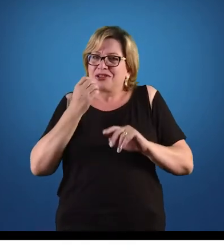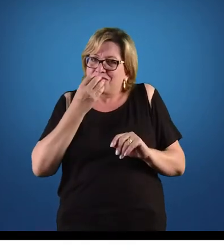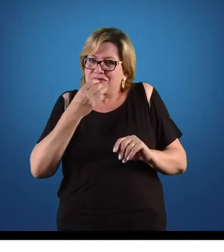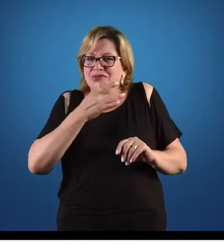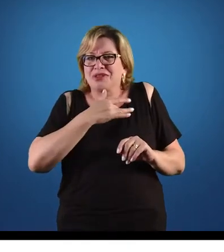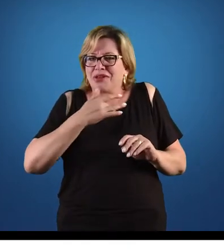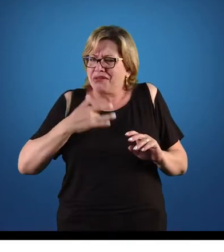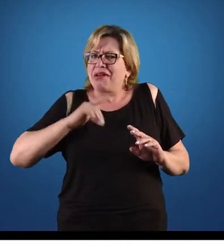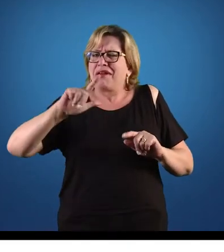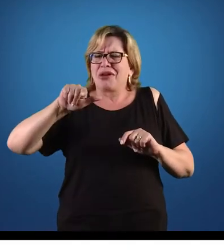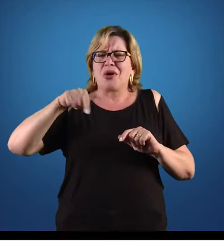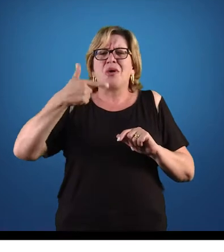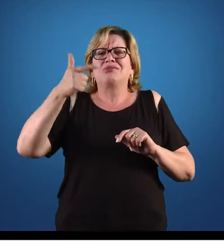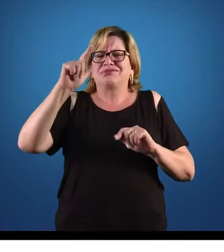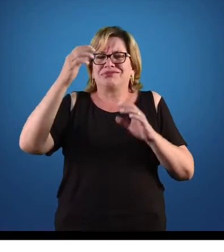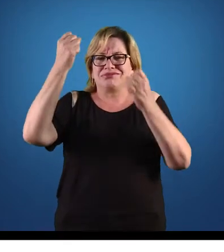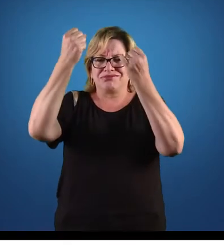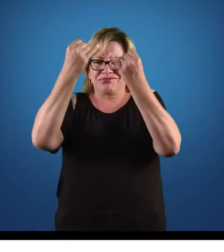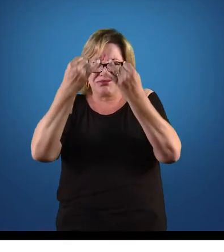outra conversa,